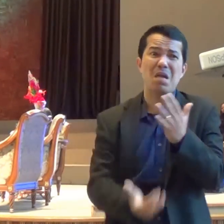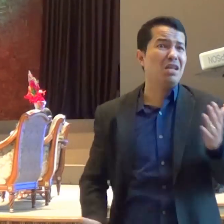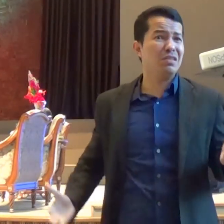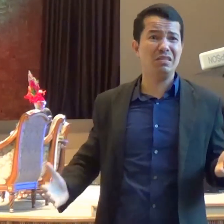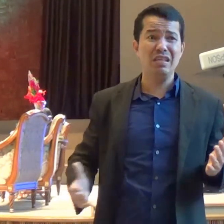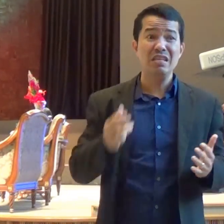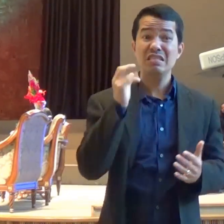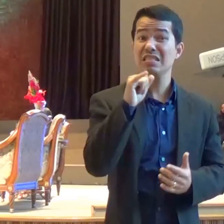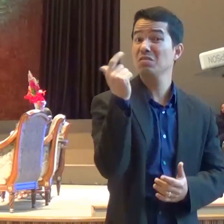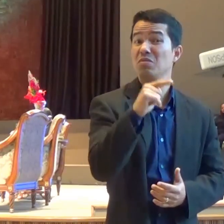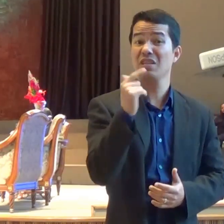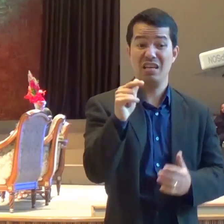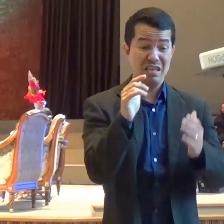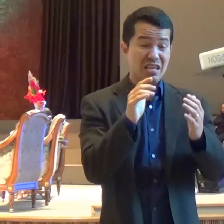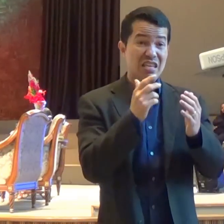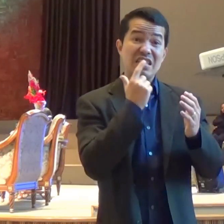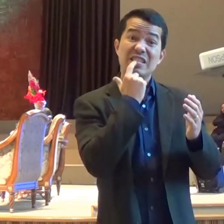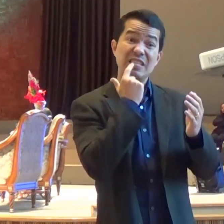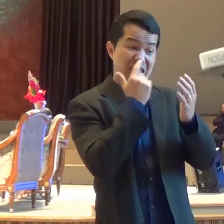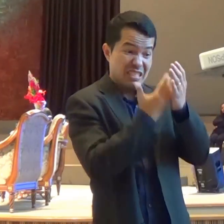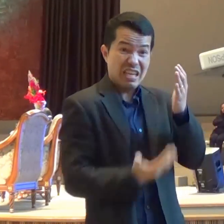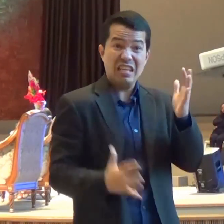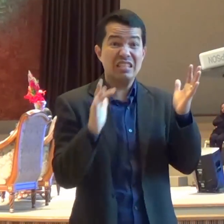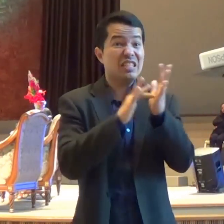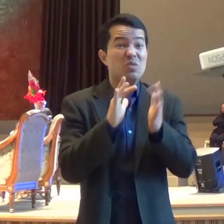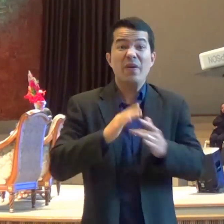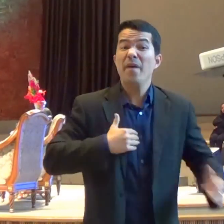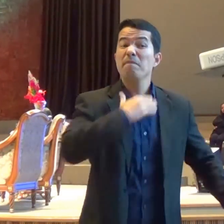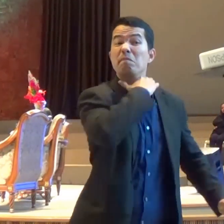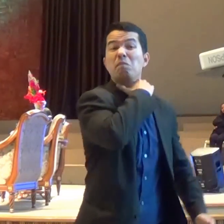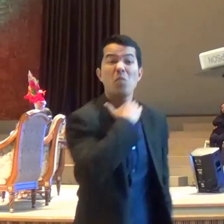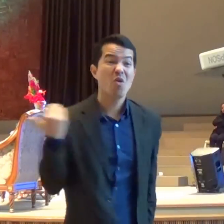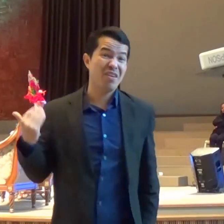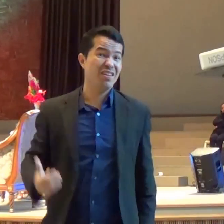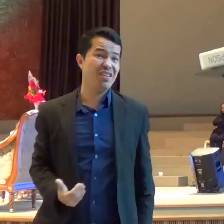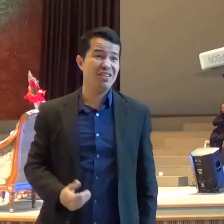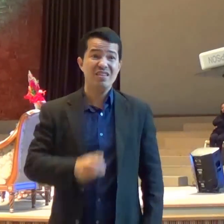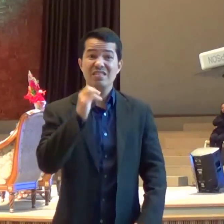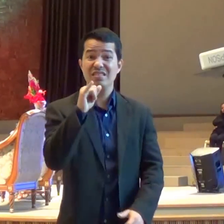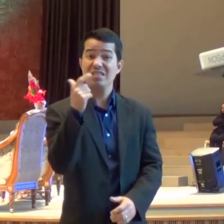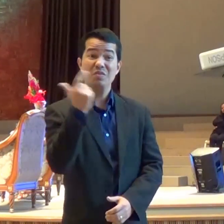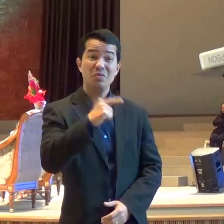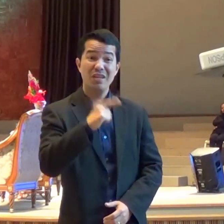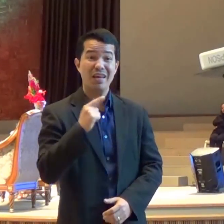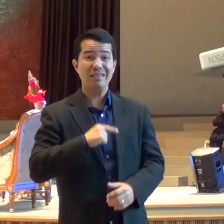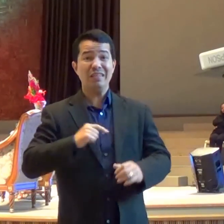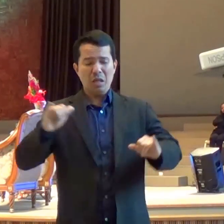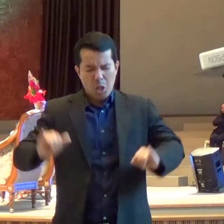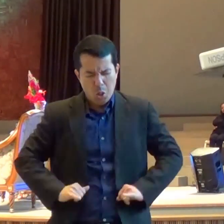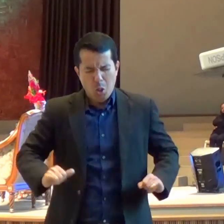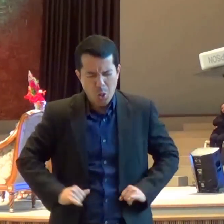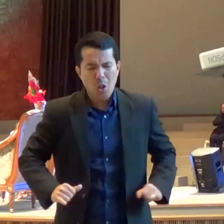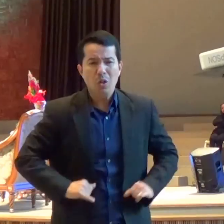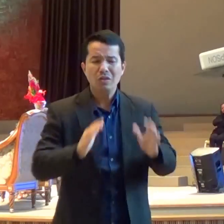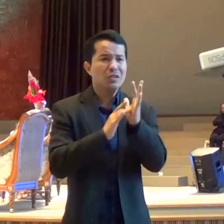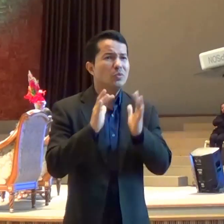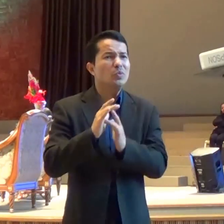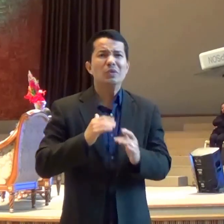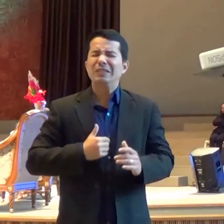Sem que algo Extraordinário Da graça de Deus Aconteça na minha vida E eu entendi